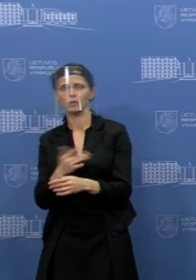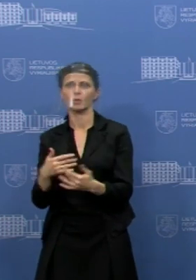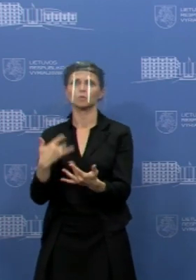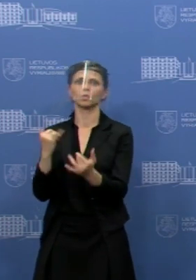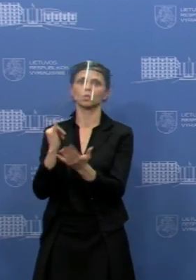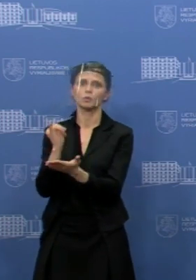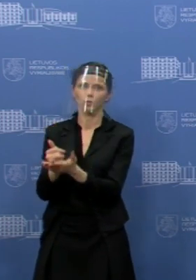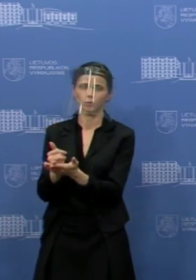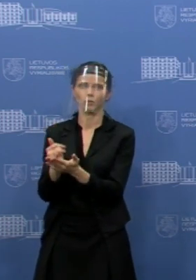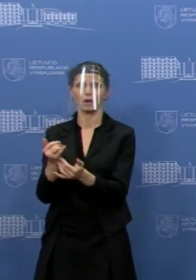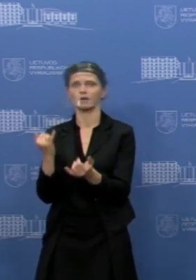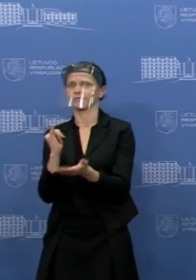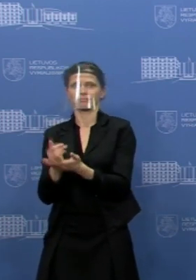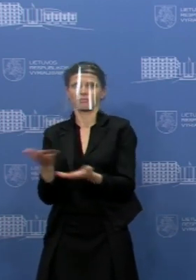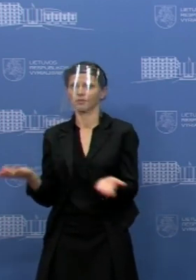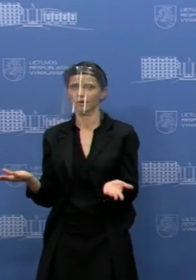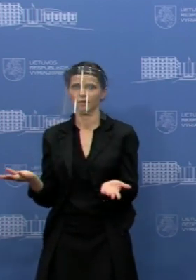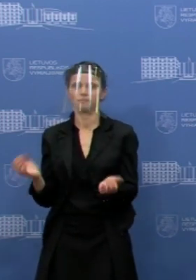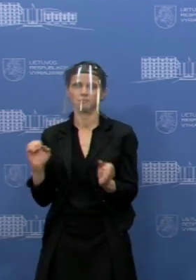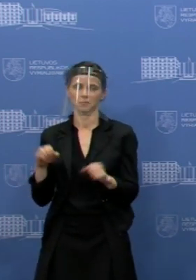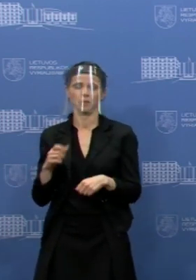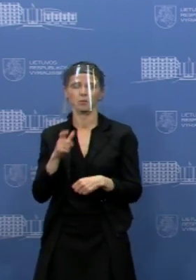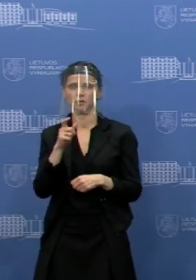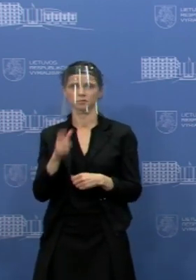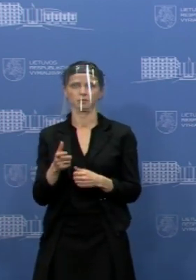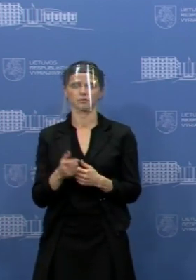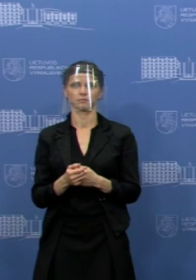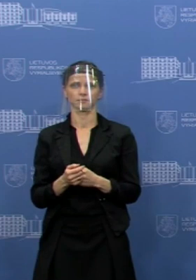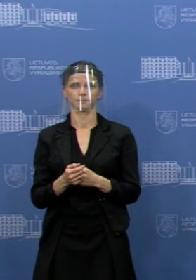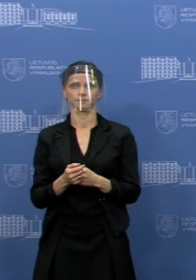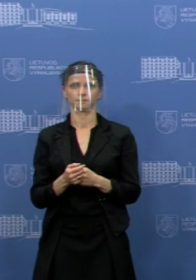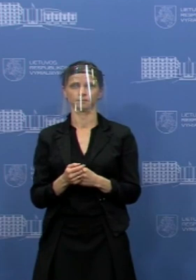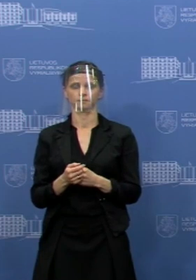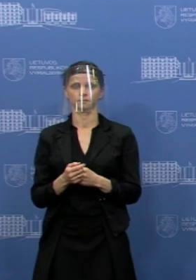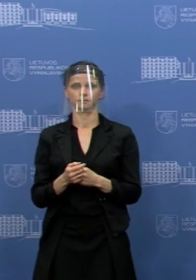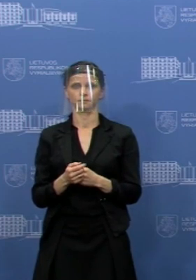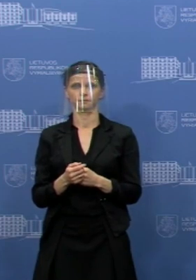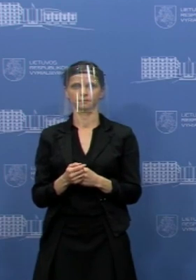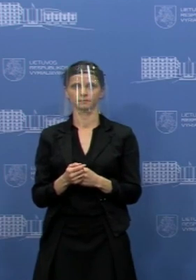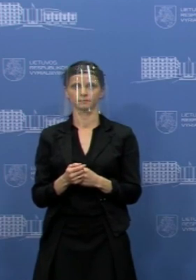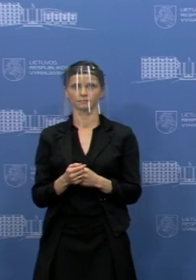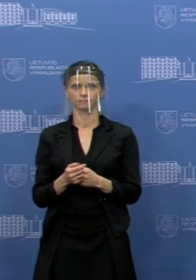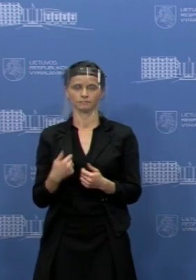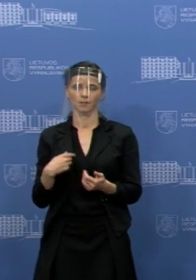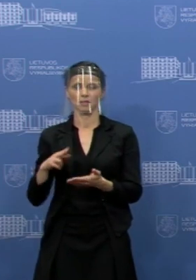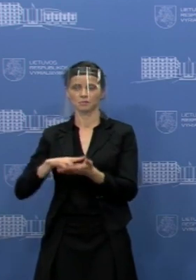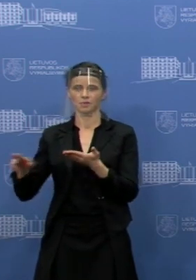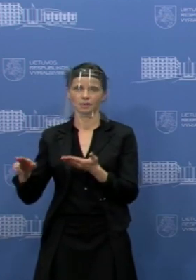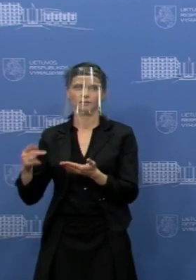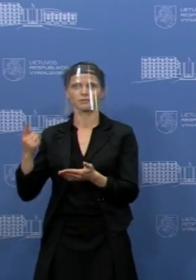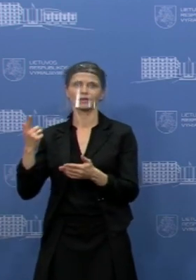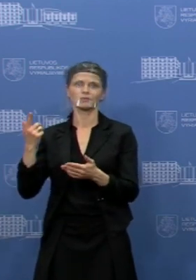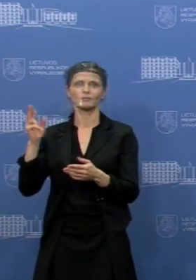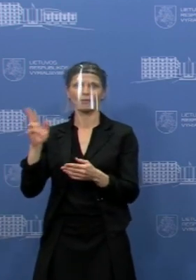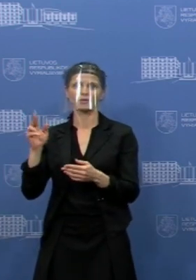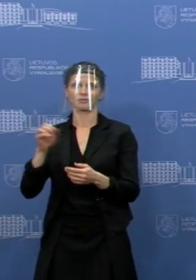teikimą, tai, na, reikia tik tai tikėtis, kad specialistai nepiknaudžiausiai, aš